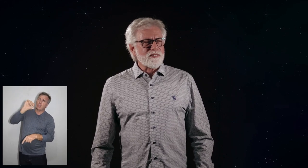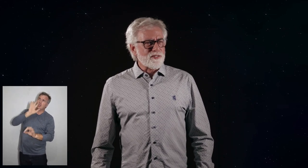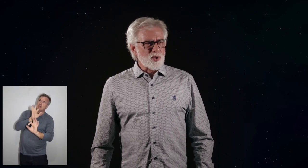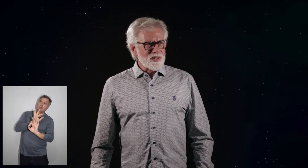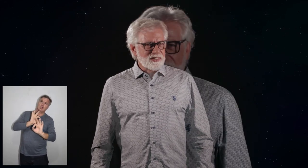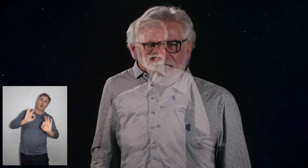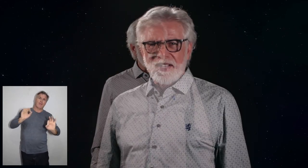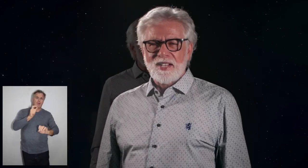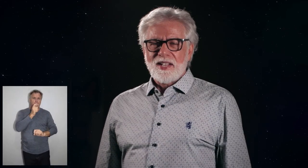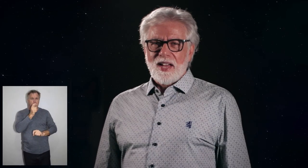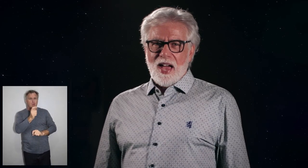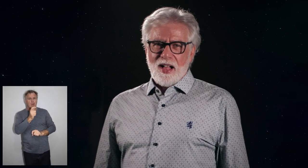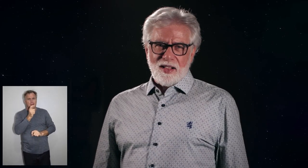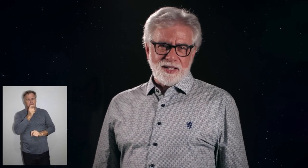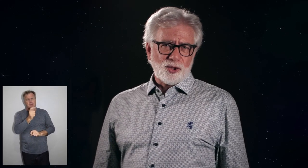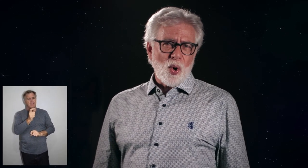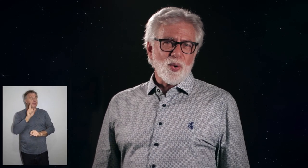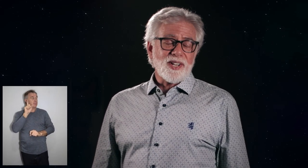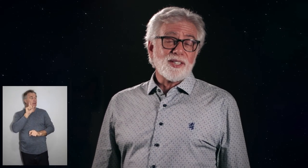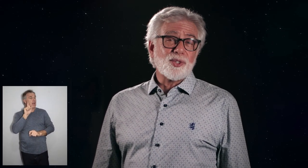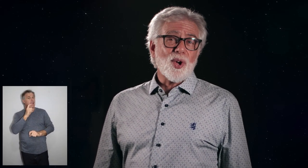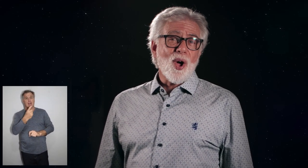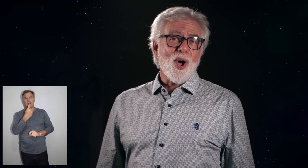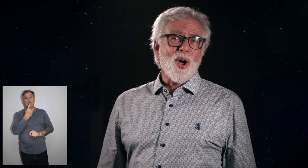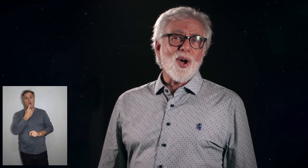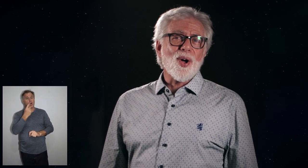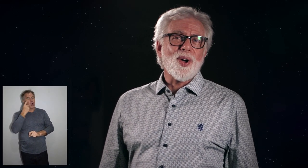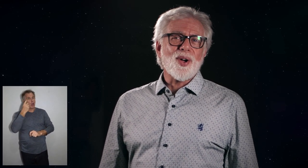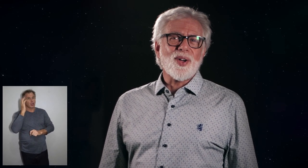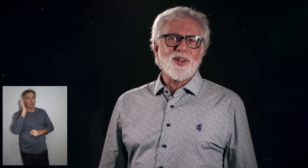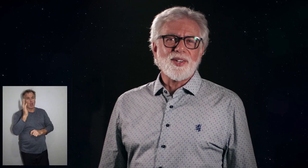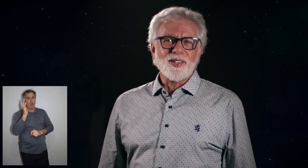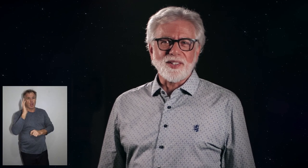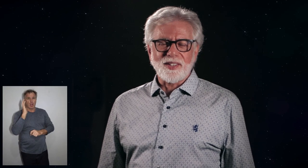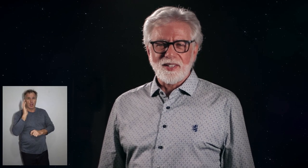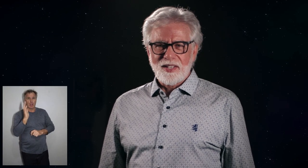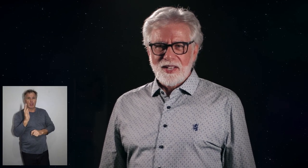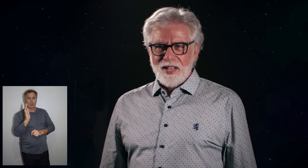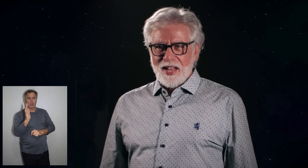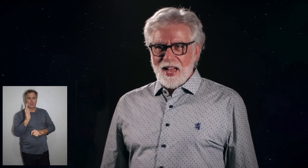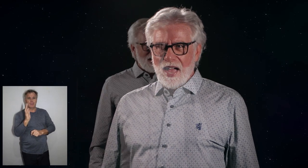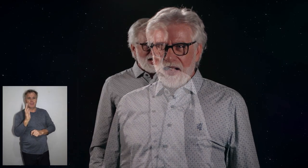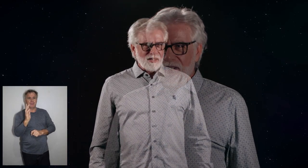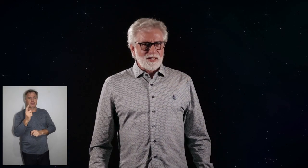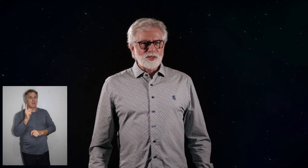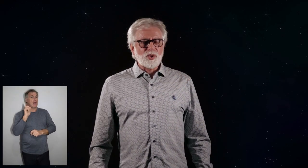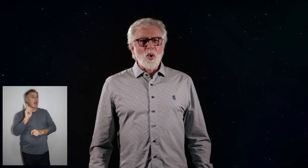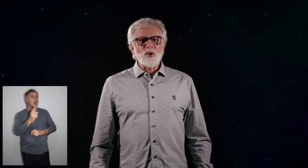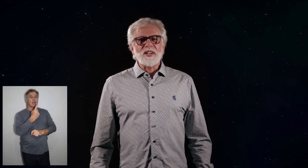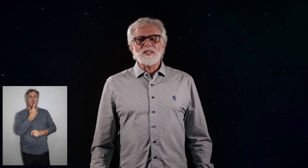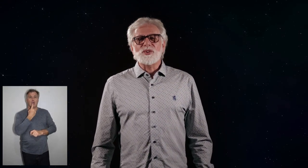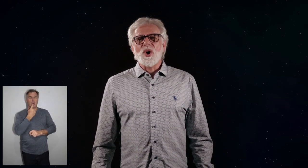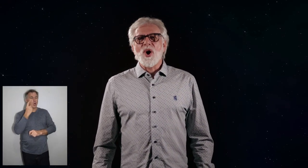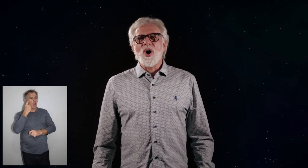suiver woorde. Elke tong getuig. Elke